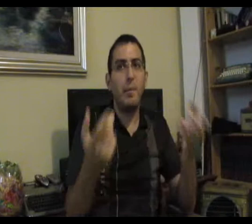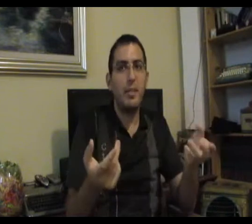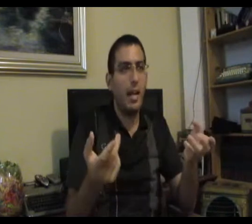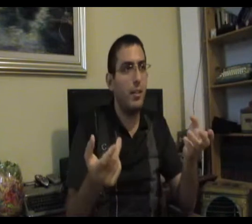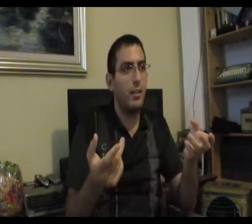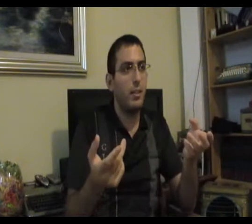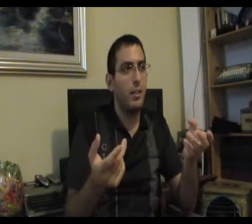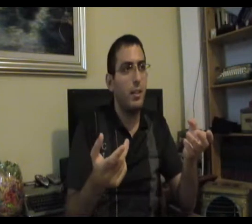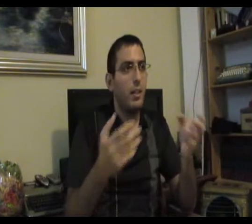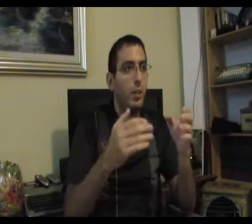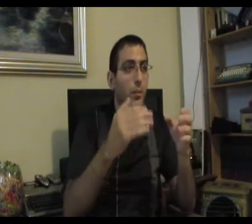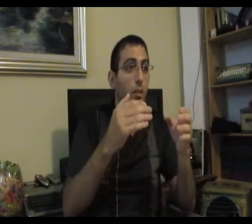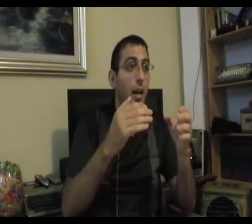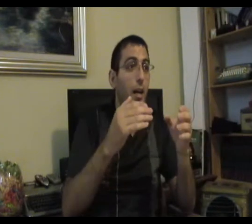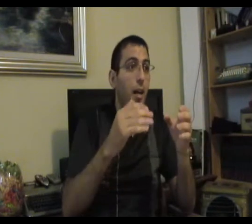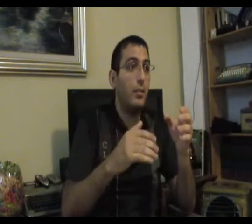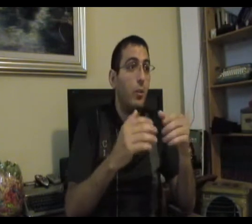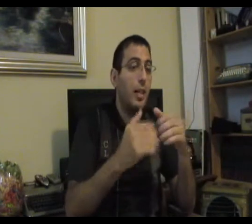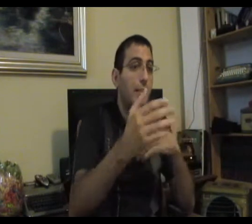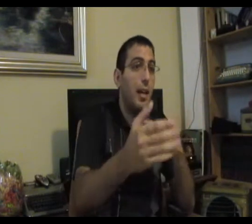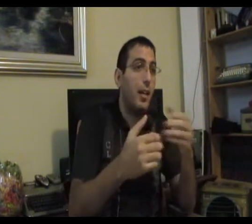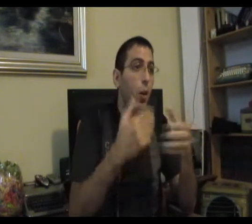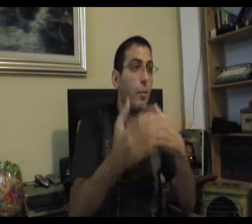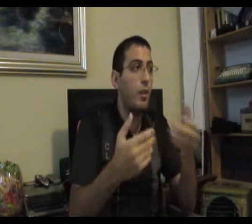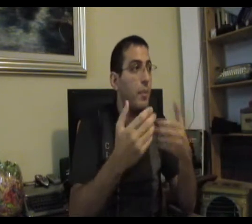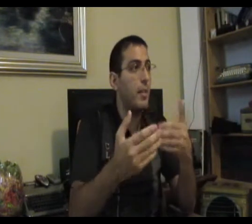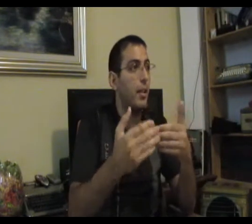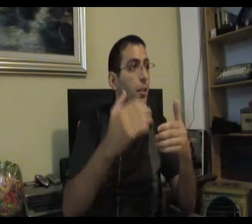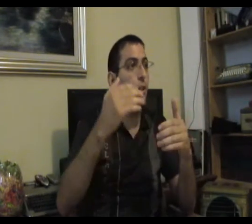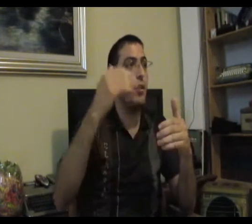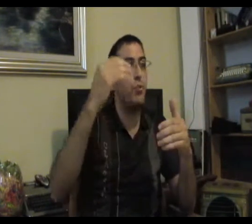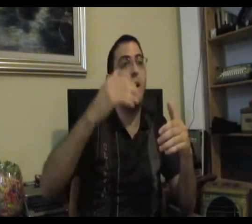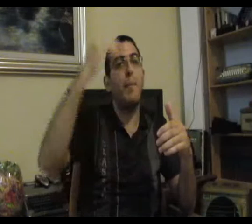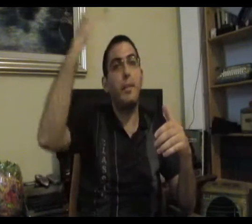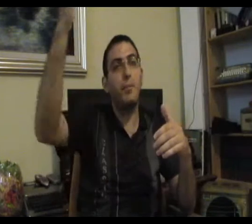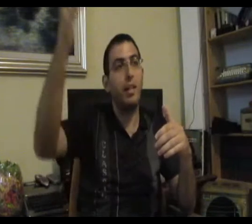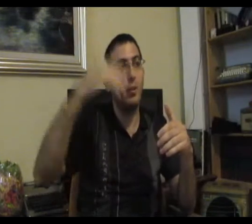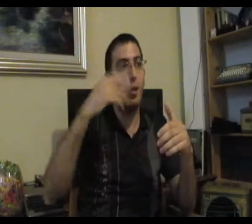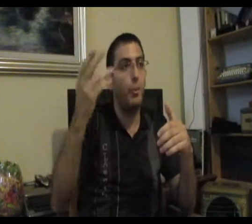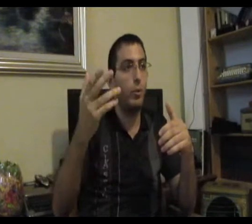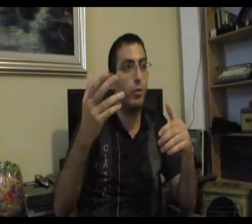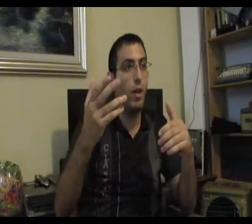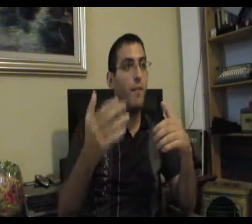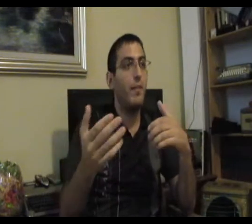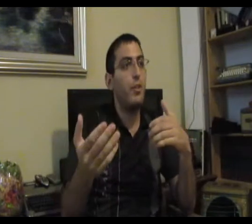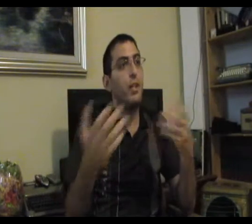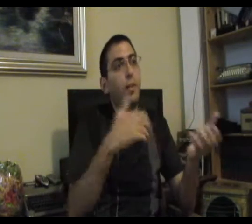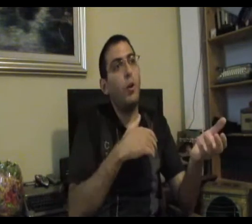במשחק אז קודם כל אתה רוצה להצליח כאילו רק מישהו למשחק זה לא שזה חשוב לך באמת אם תגיע יותר או פחות ודבר שני אתה גם לא יכול